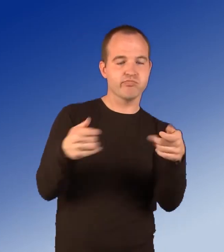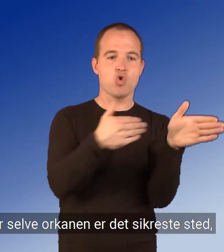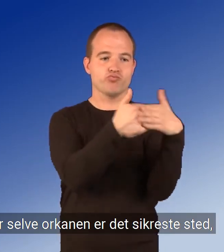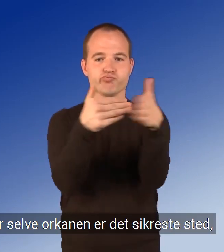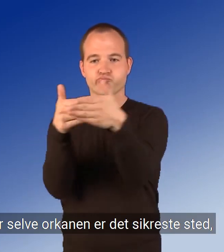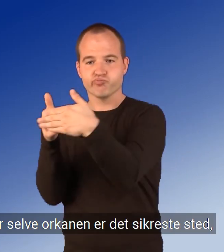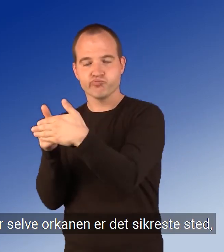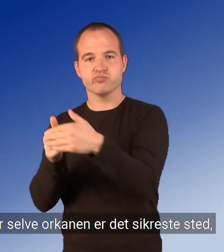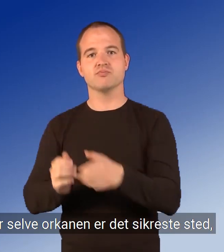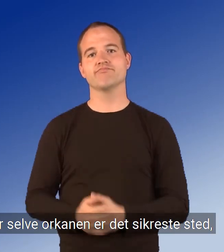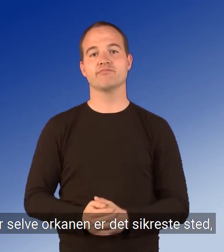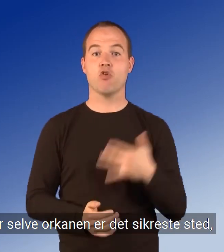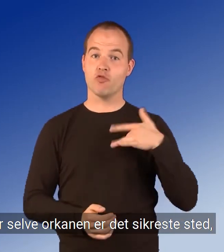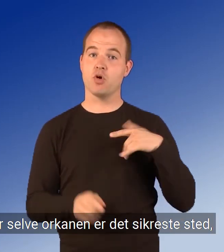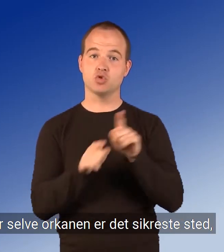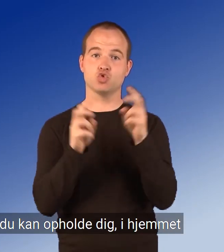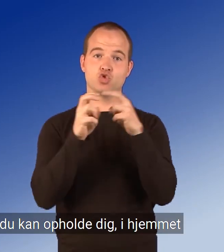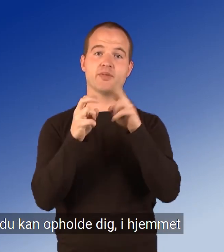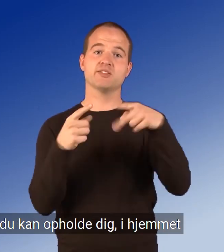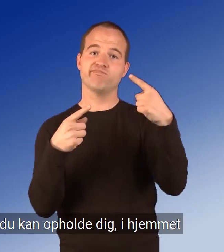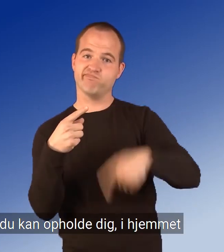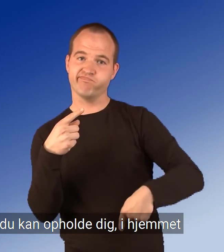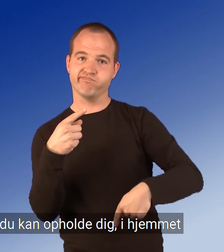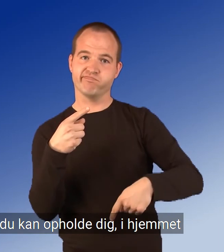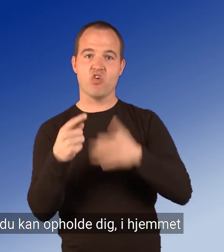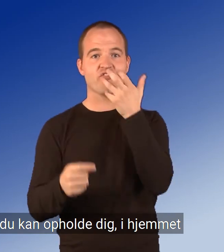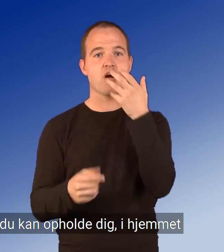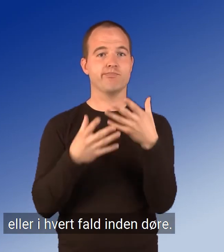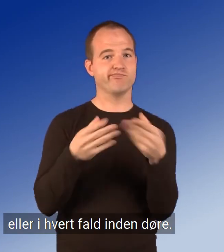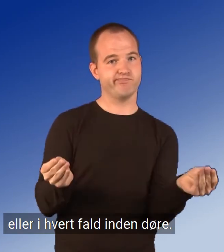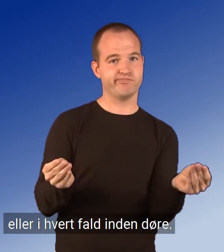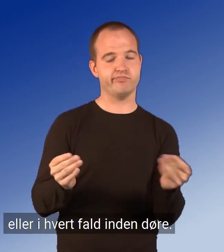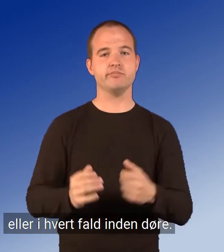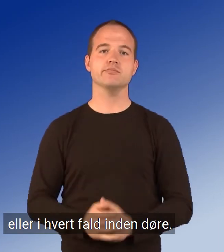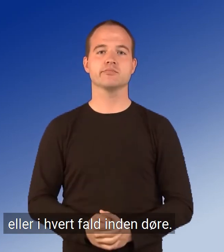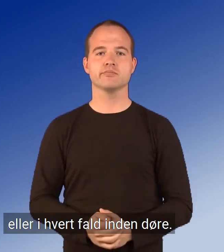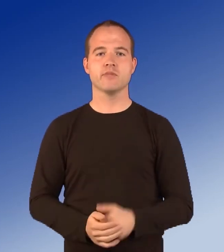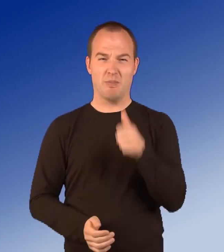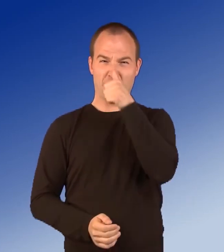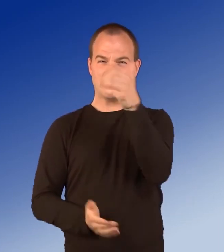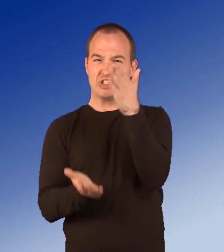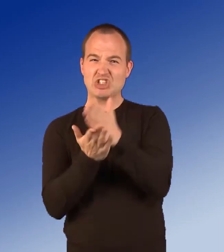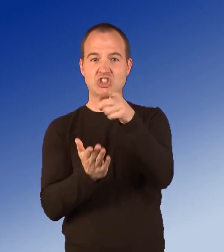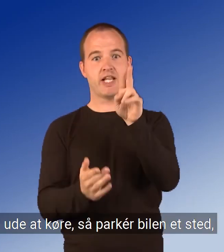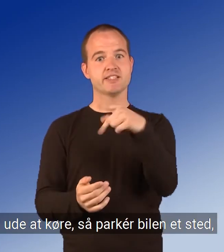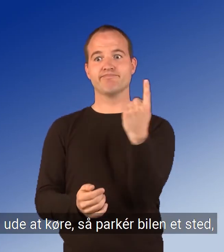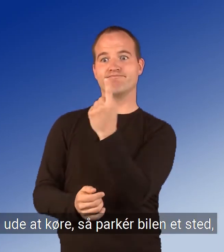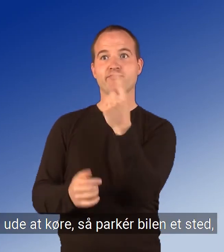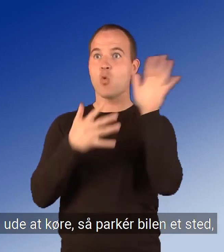Under selve orkanen er det sikreste sted, du kan opholde dig, i hjemmet eller i hvert fald inden døre. Er du ude at køre,